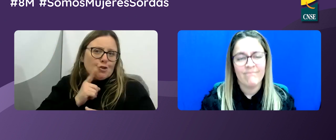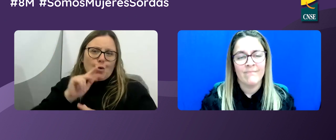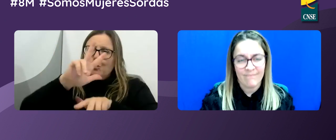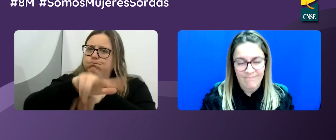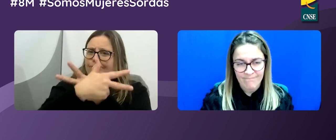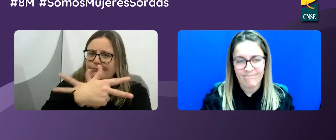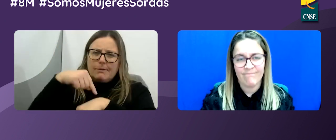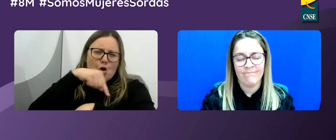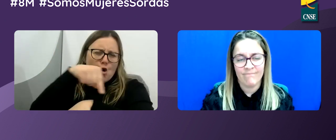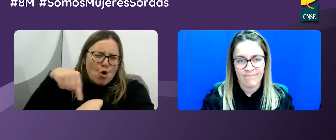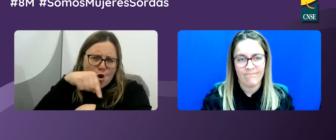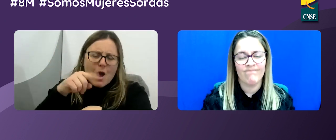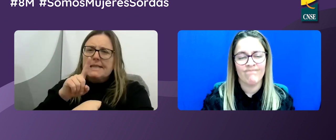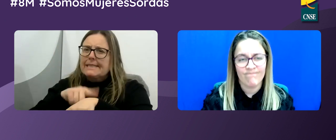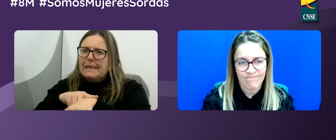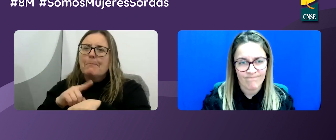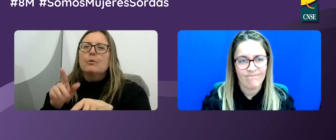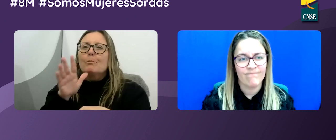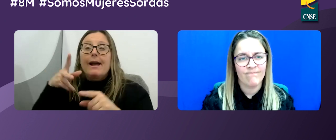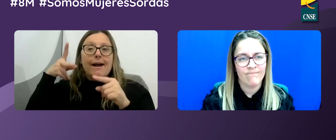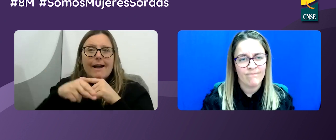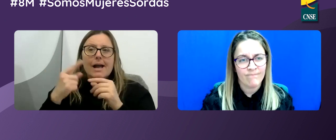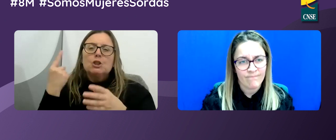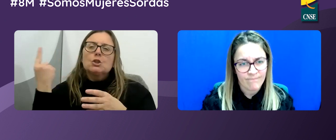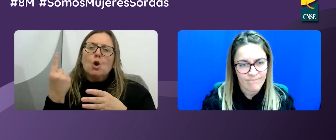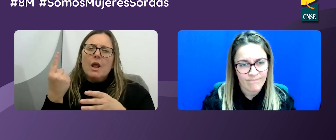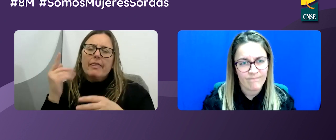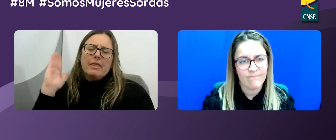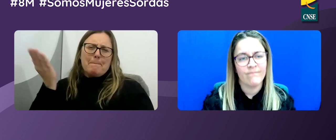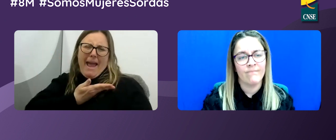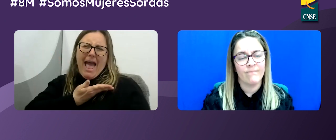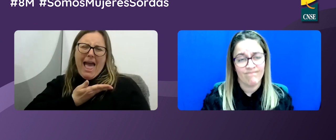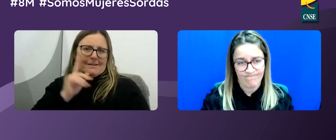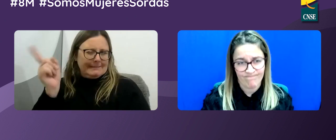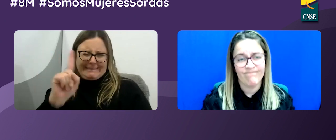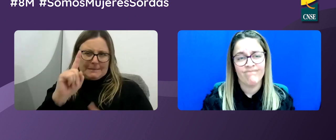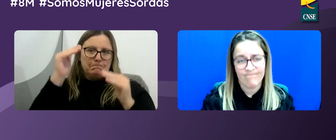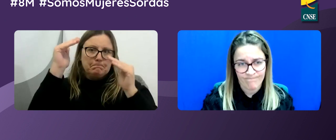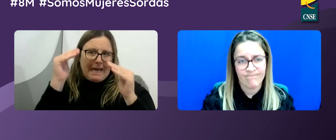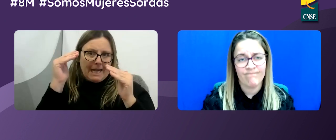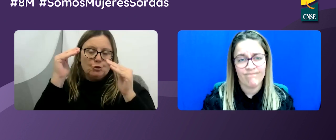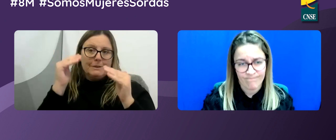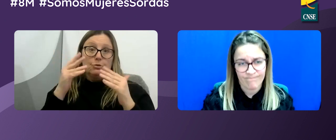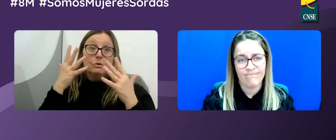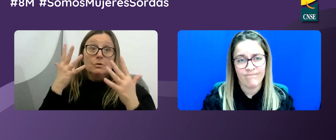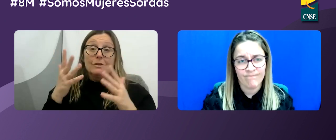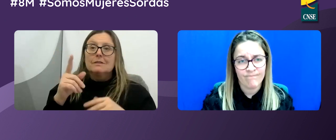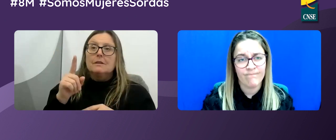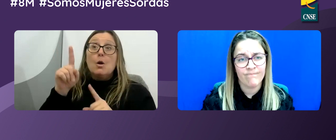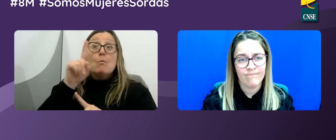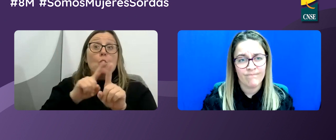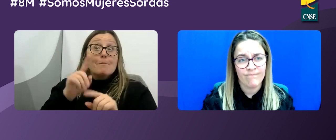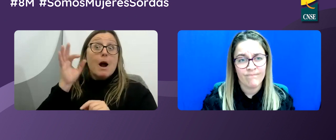Pues a las personas sordas también les encantan las videollamadas que duran horas y así sienten mucho menos el impacto de la soledad.